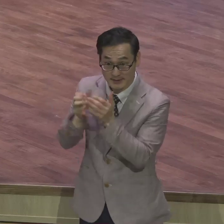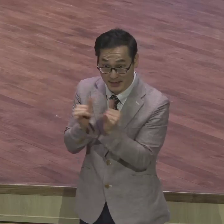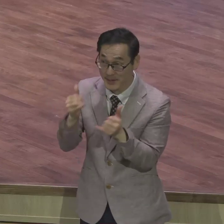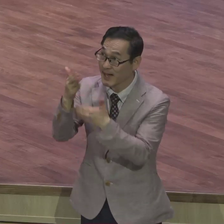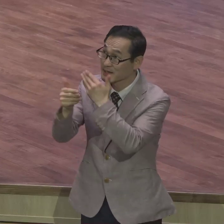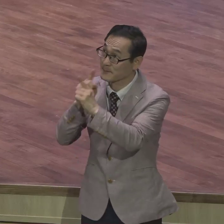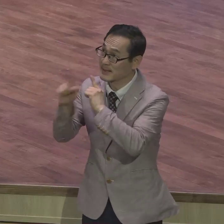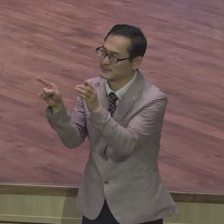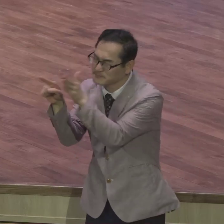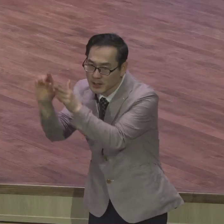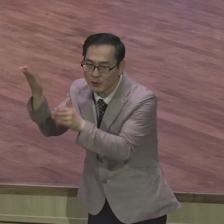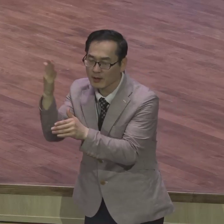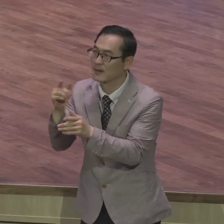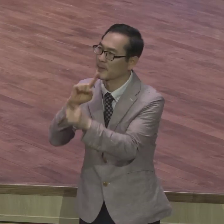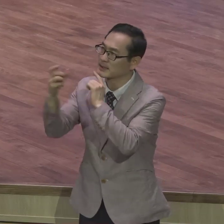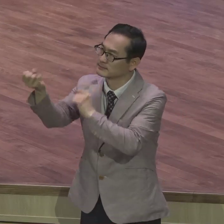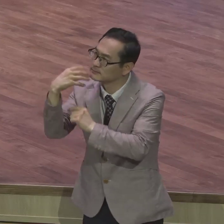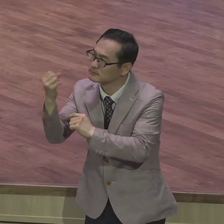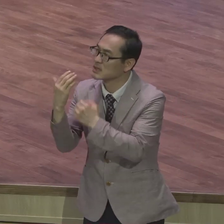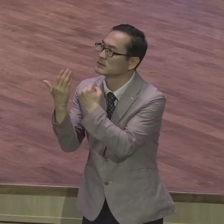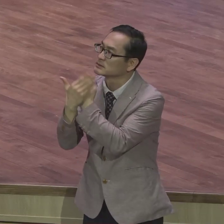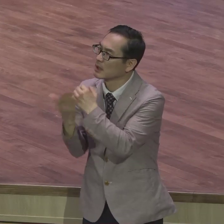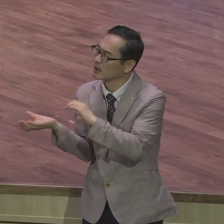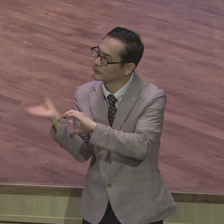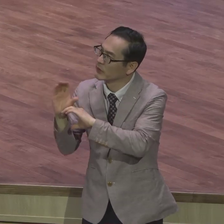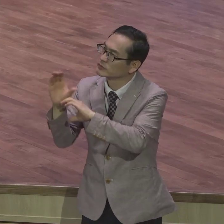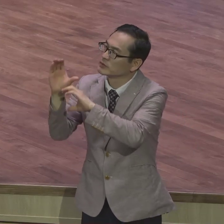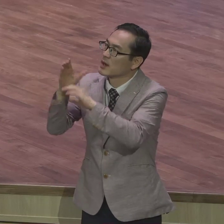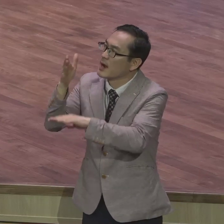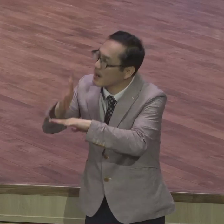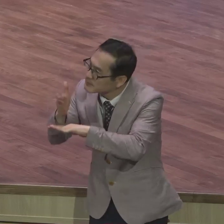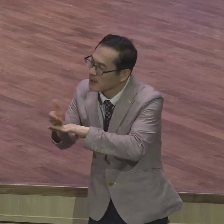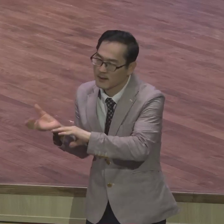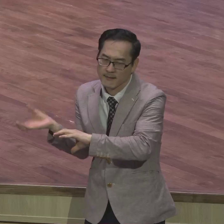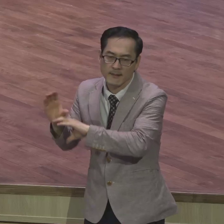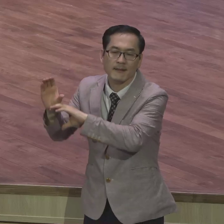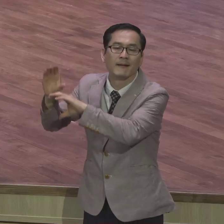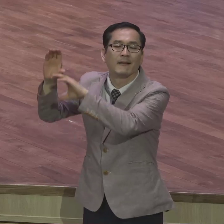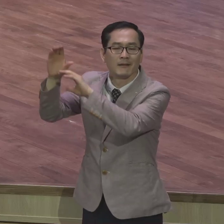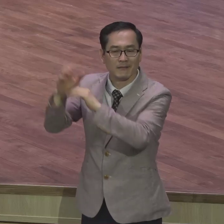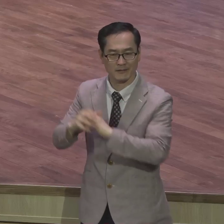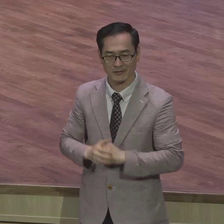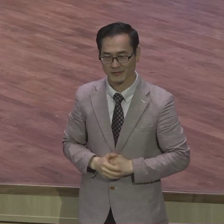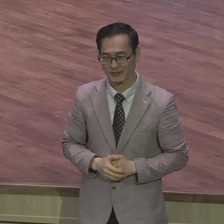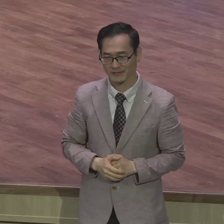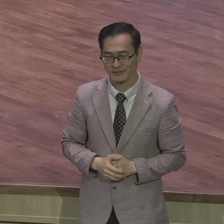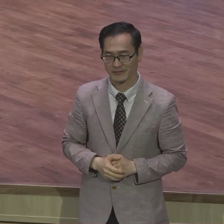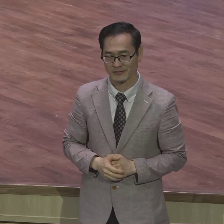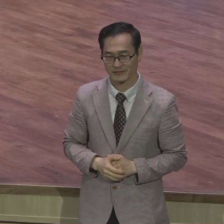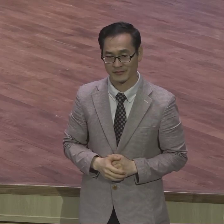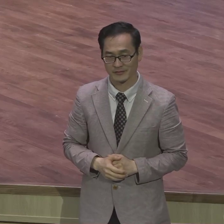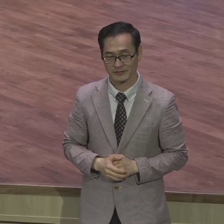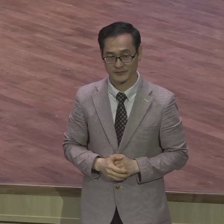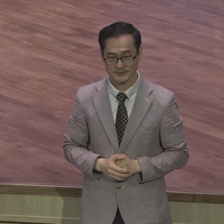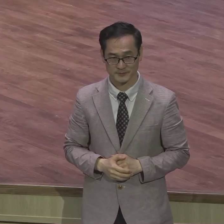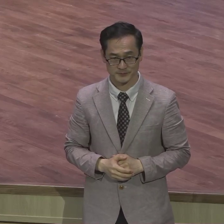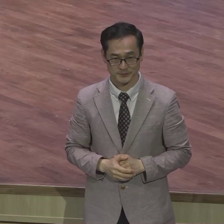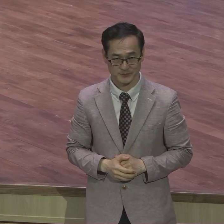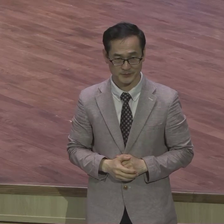은혜가 넘치고 감사가 넘치는 증거가 나와요 그런 반응이 나와요 우리나라